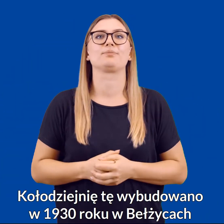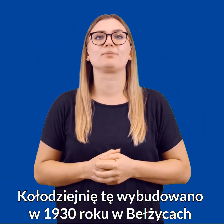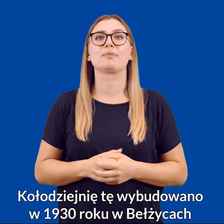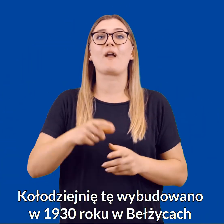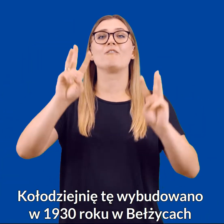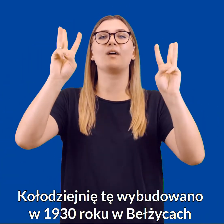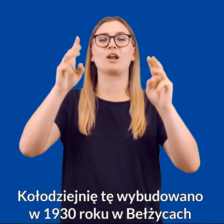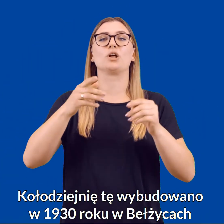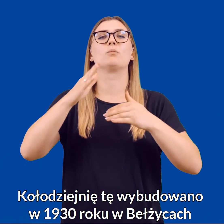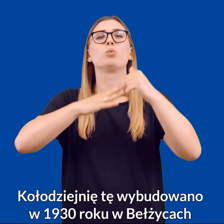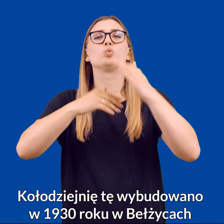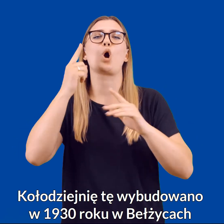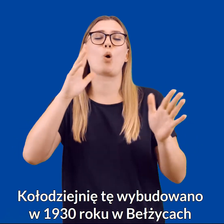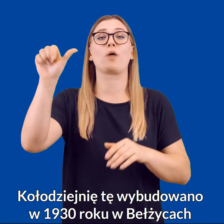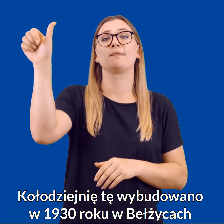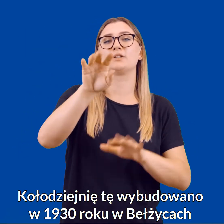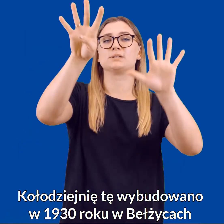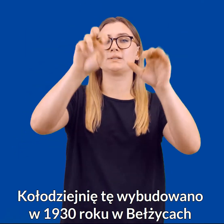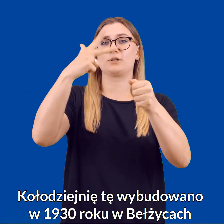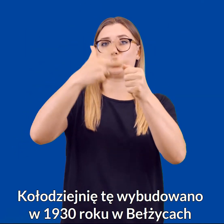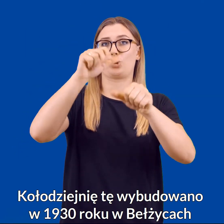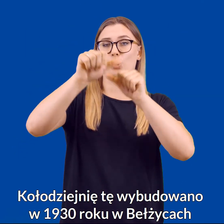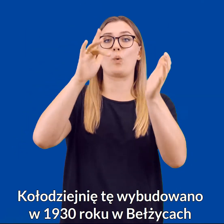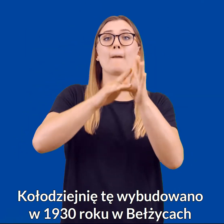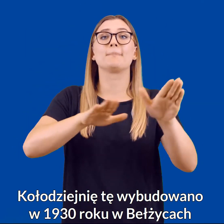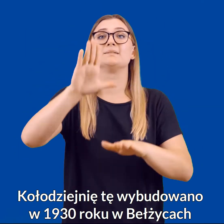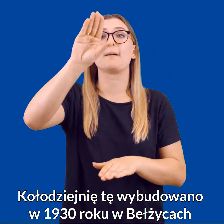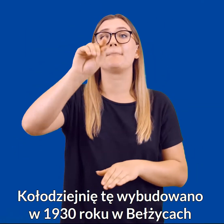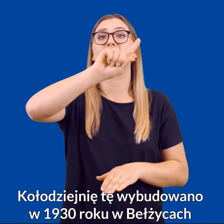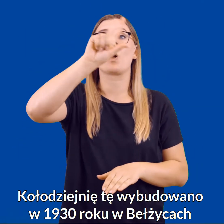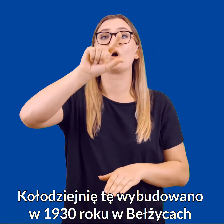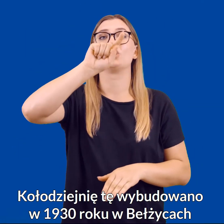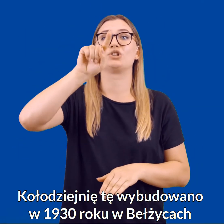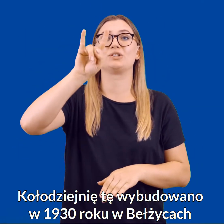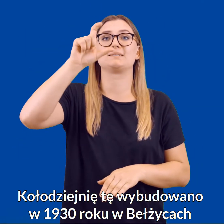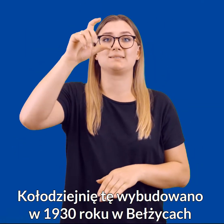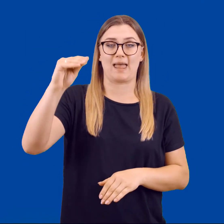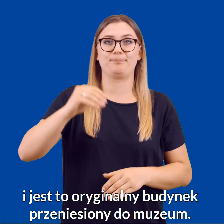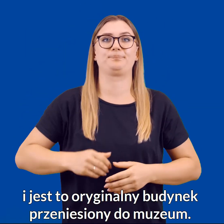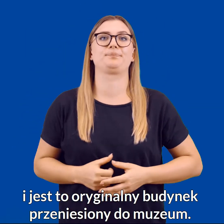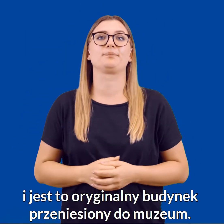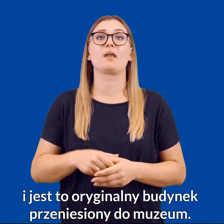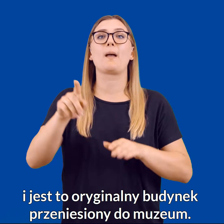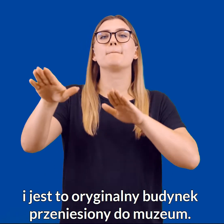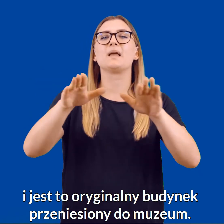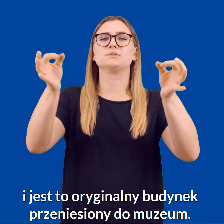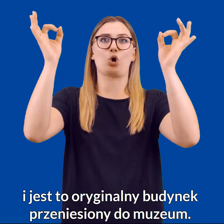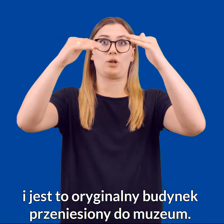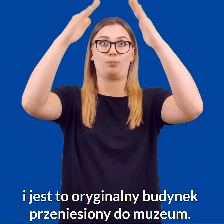Kołodziejnie te wybudowano w 1930 roku w Bełżycach i jest to oryginalny budynek